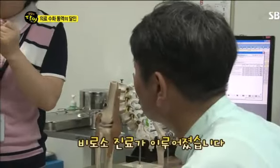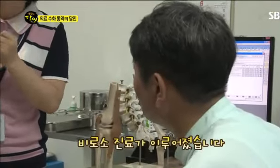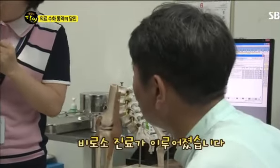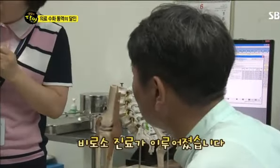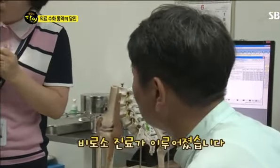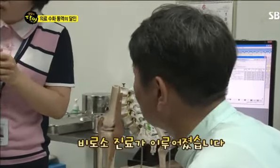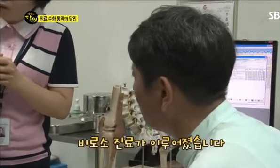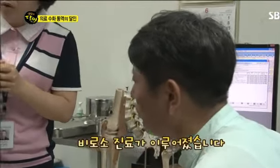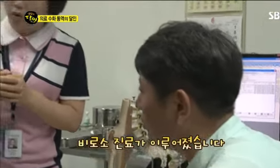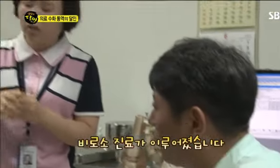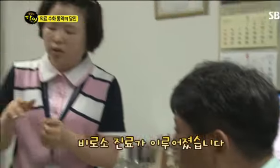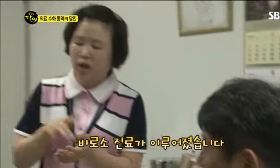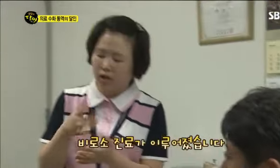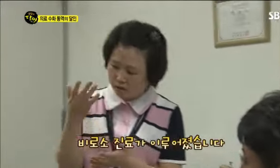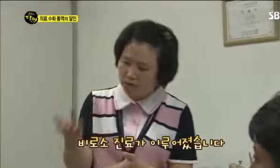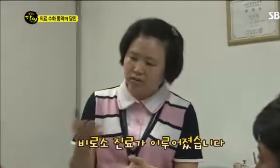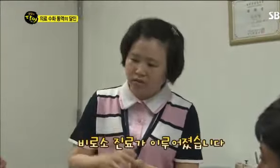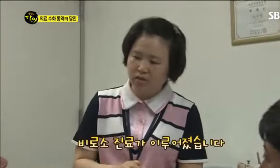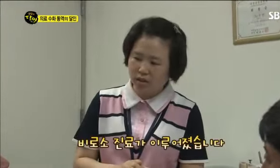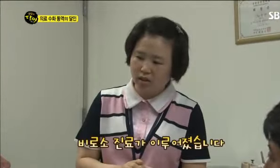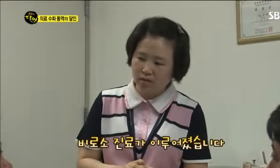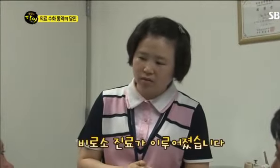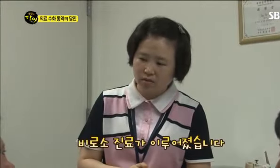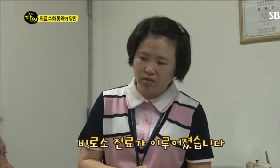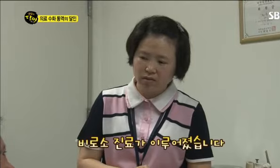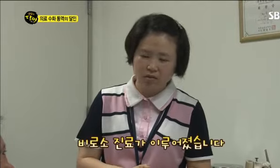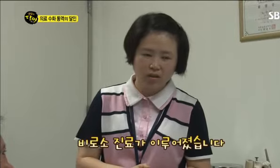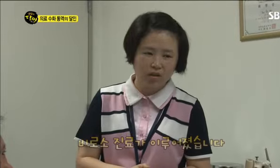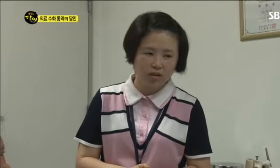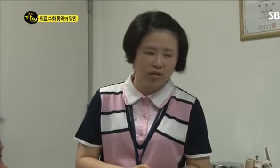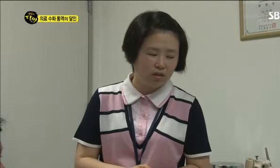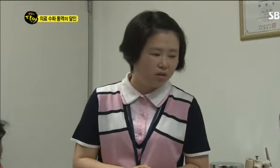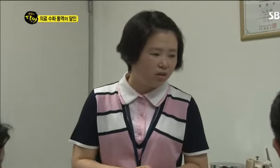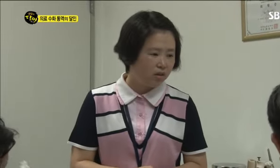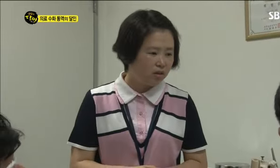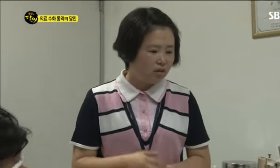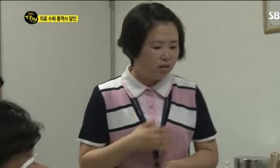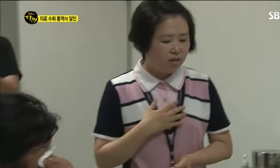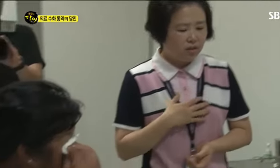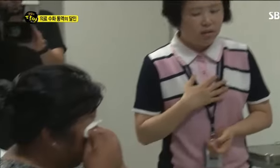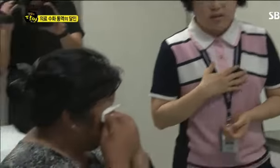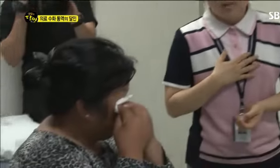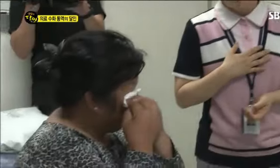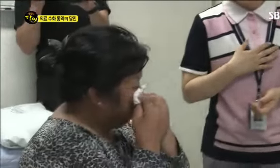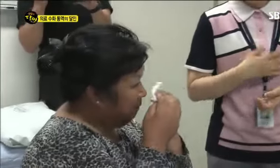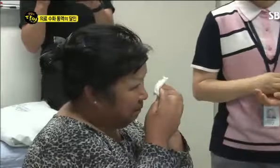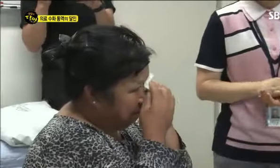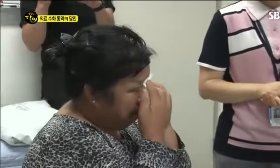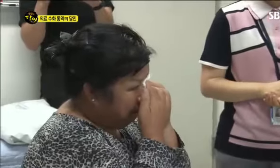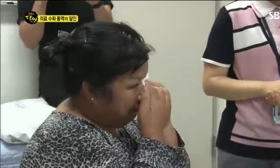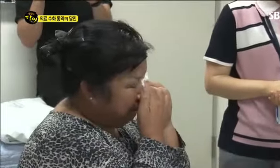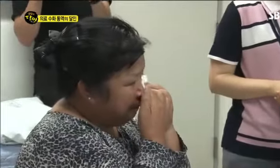처방해주겠다고. 네. 줄게요. 네. 의사 선생님도 오은정 달인의 덕을 톡톡히 봅니다.